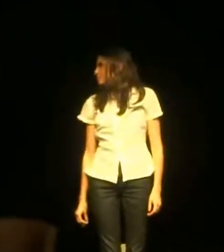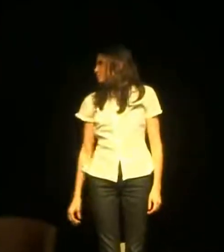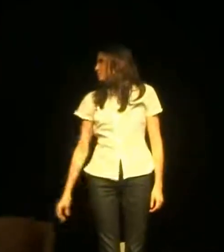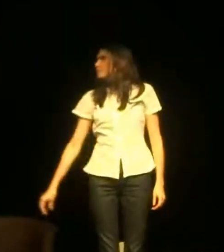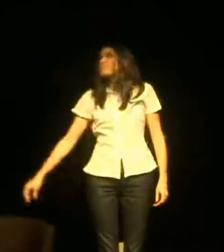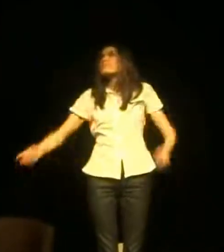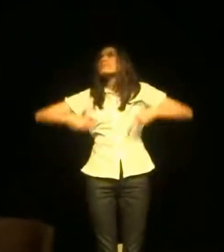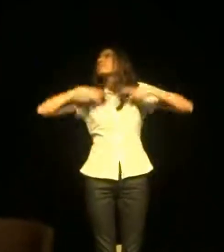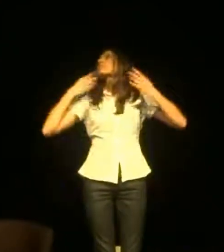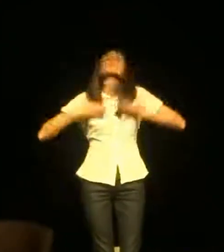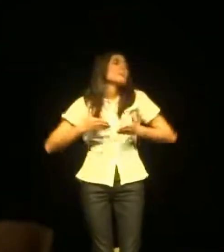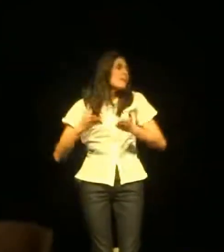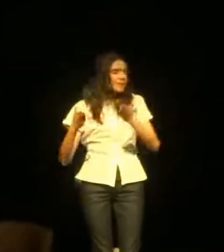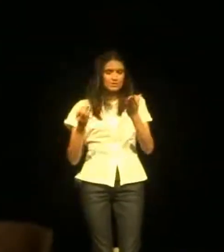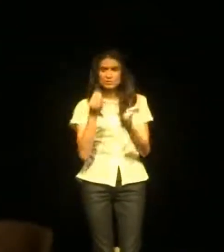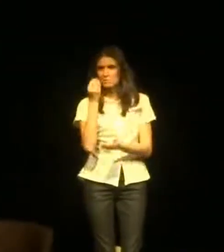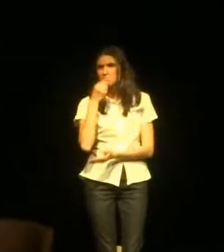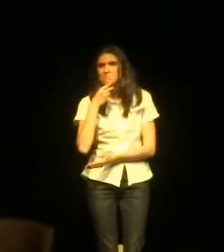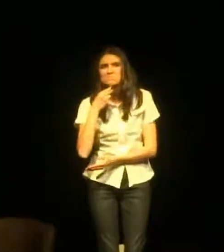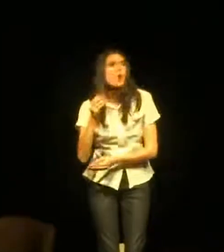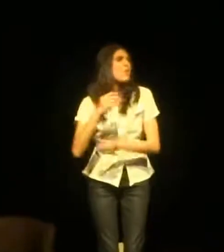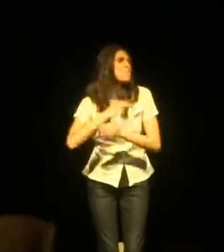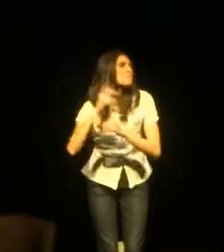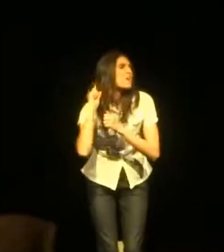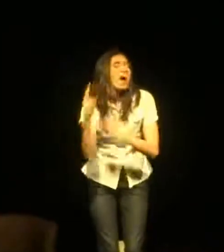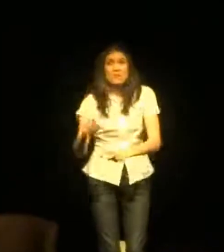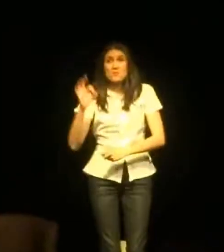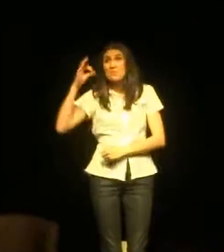Qui peut arrêter tout ça